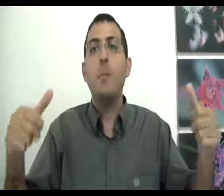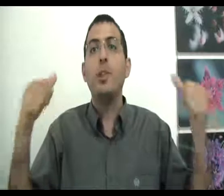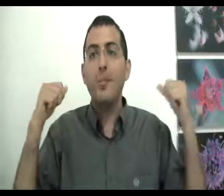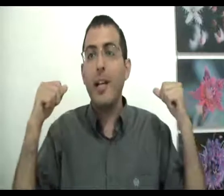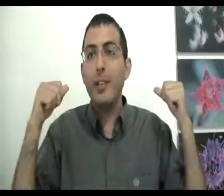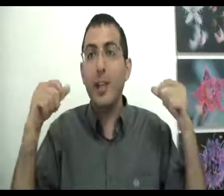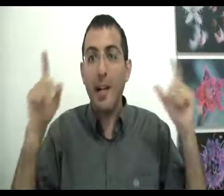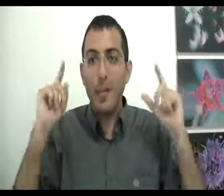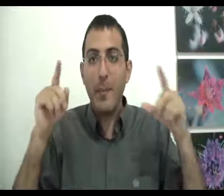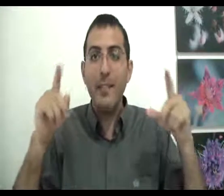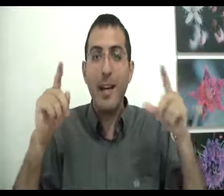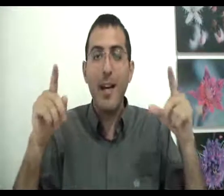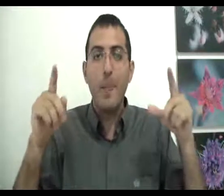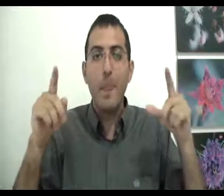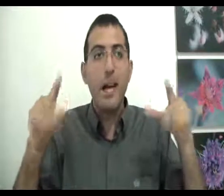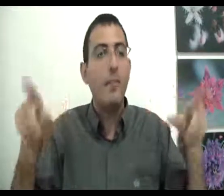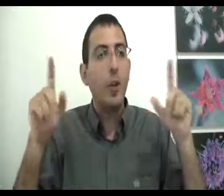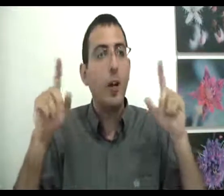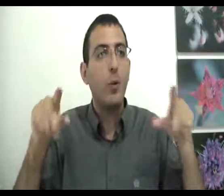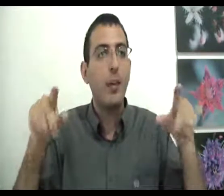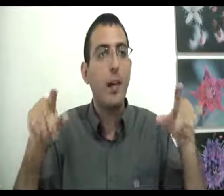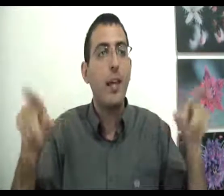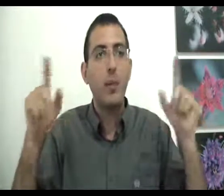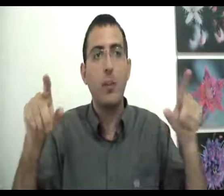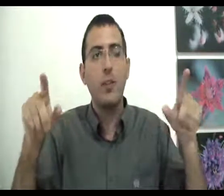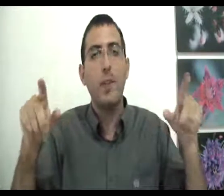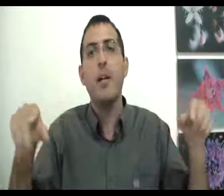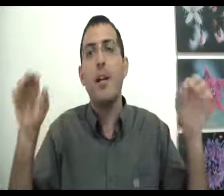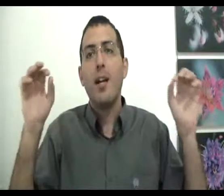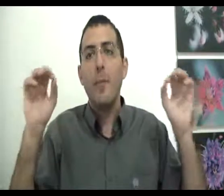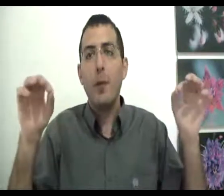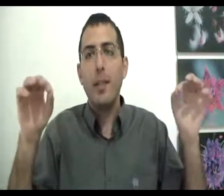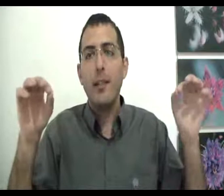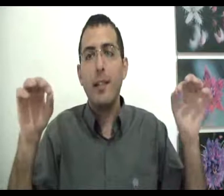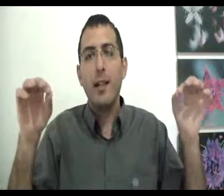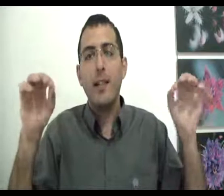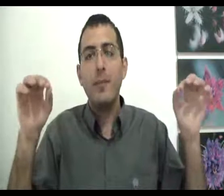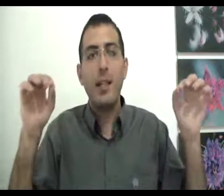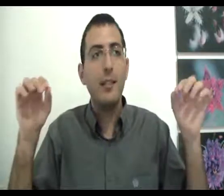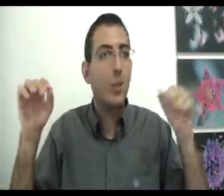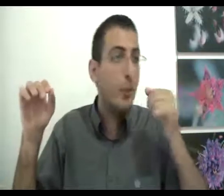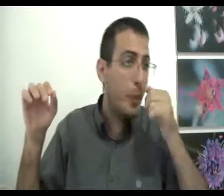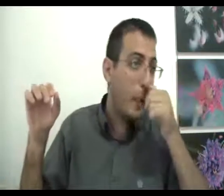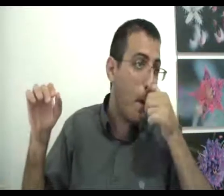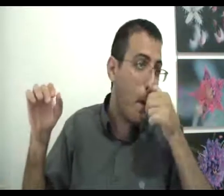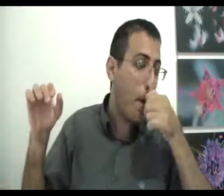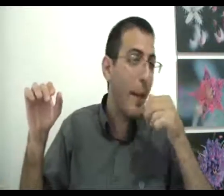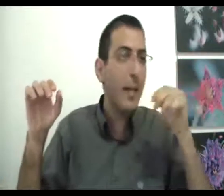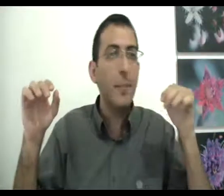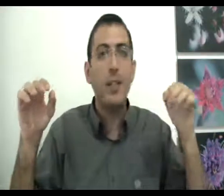מה שנדמה לך שקרה באמת קרה אבל לא רק הוא קרה כי קרו עוד דברים ובכל מכן נסכם, האדם צריך לנסו להתבונן בעין אמיטית